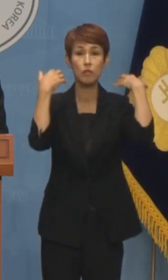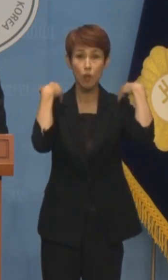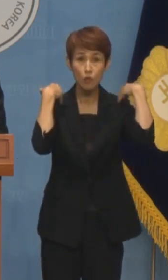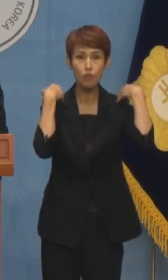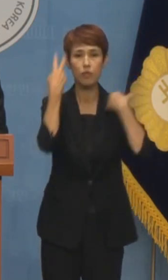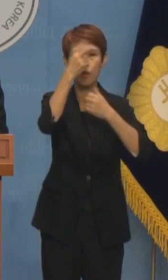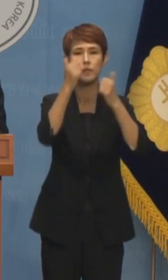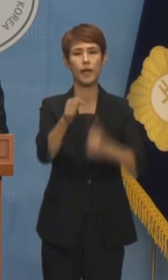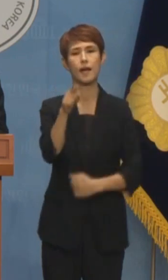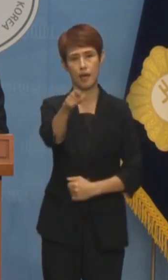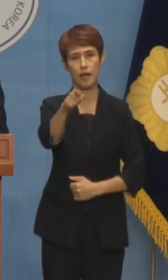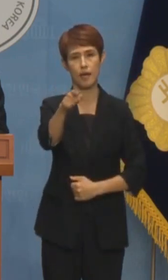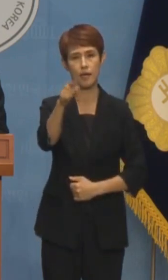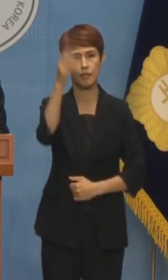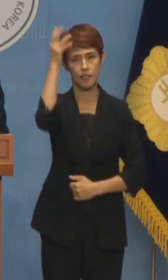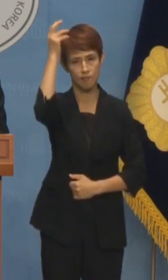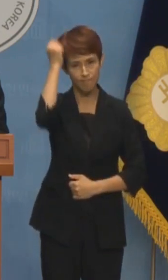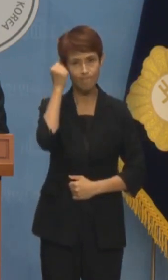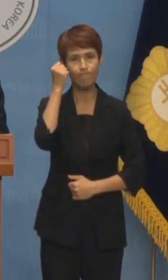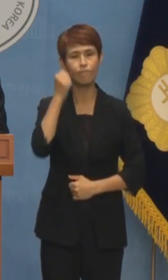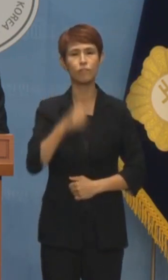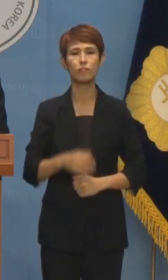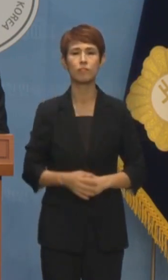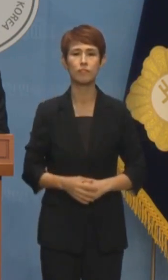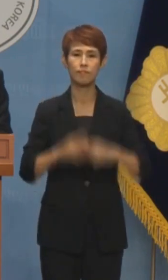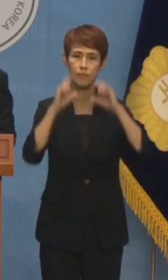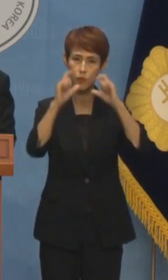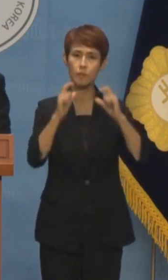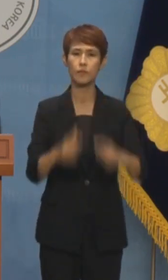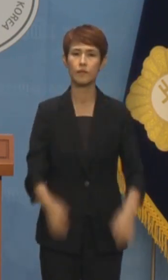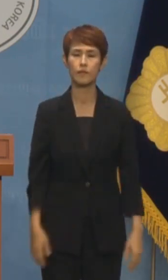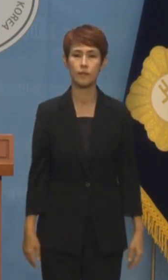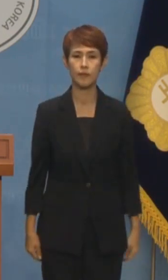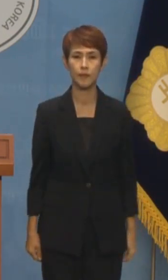검찰임을 분명히 경고합니다. 이상입니다.